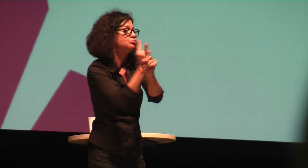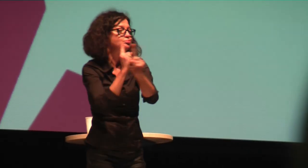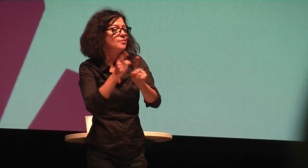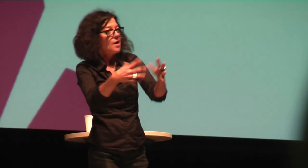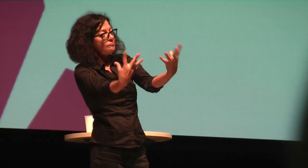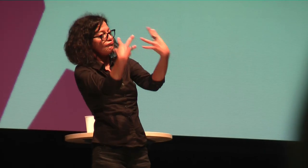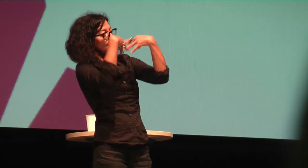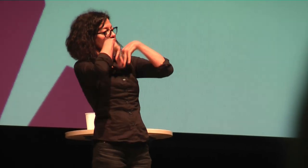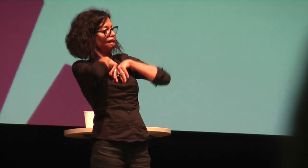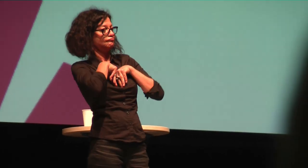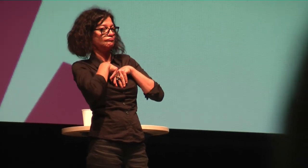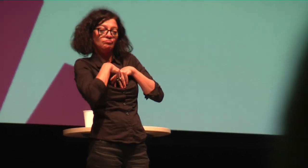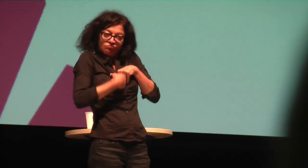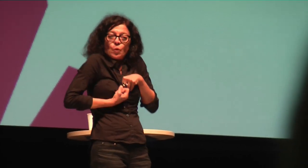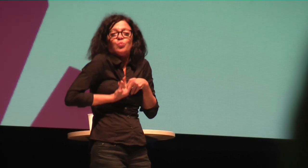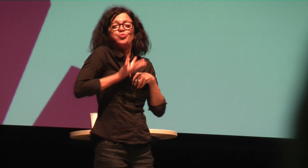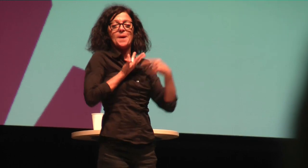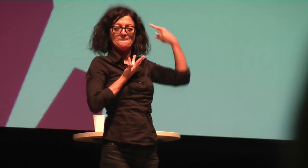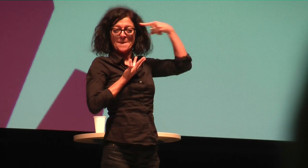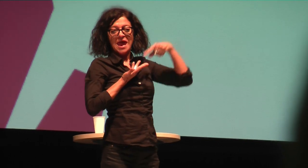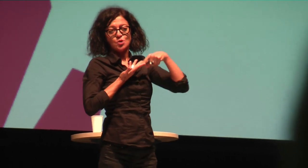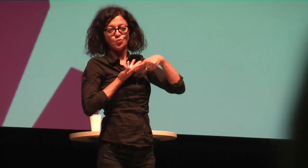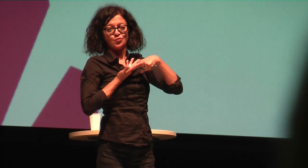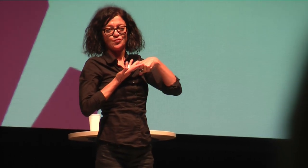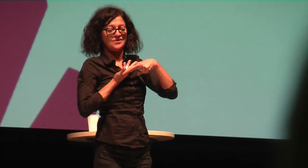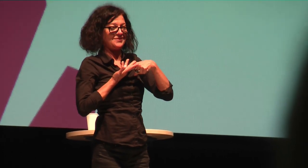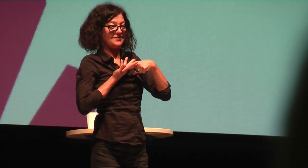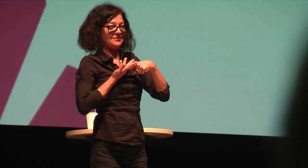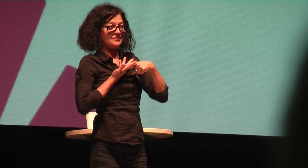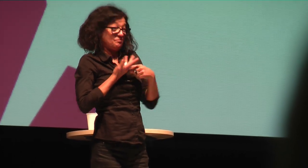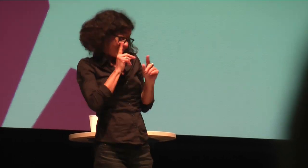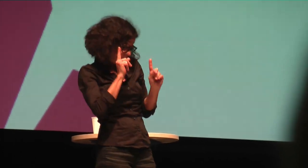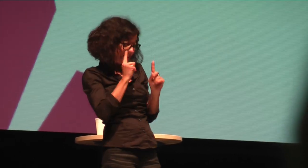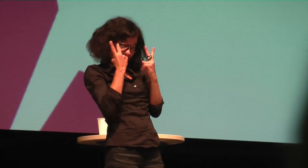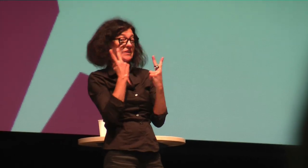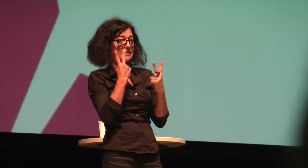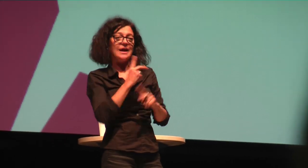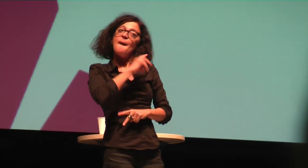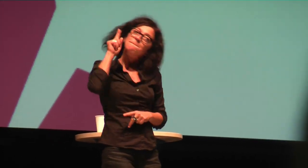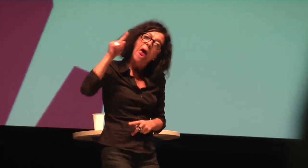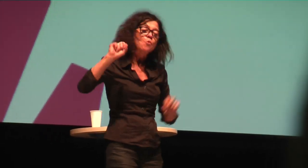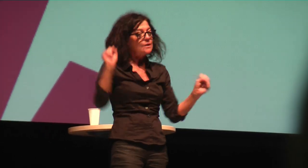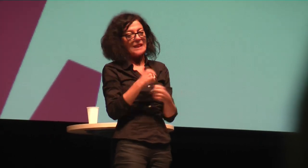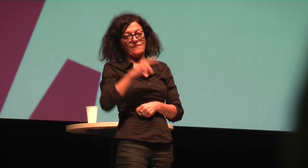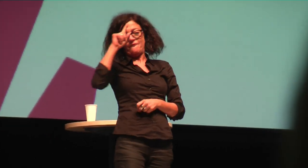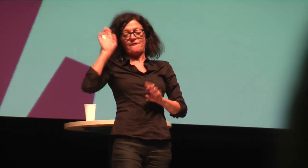mir drin, das ist durch meine Sozialisation, durch den Kontakt mit Freunden, mit Familienmitgliedern